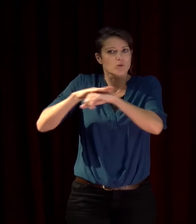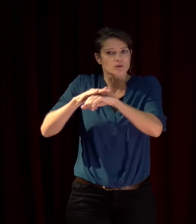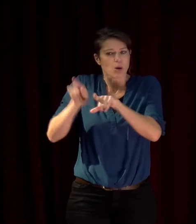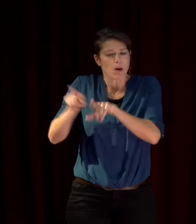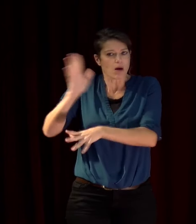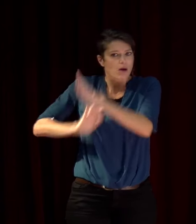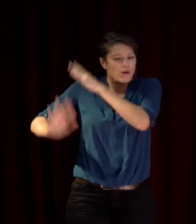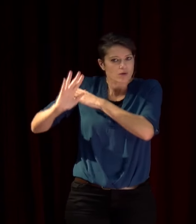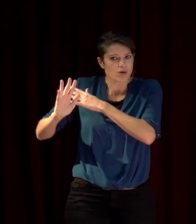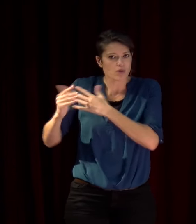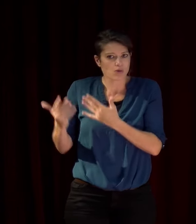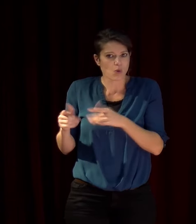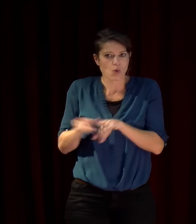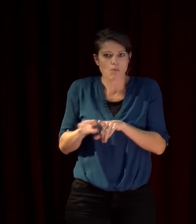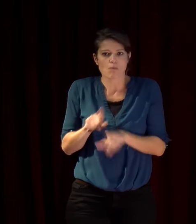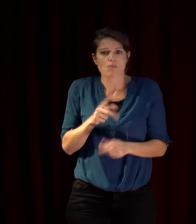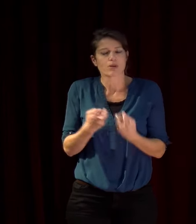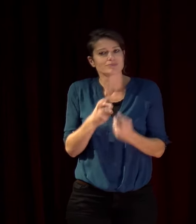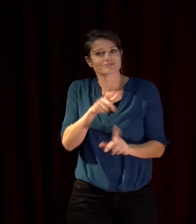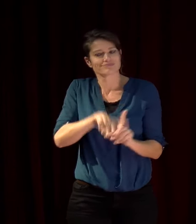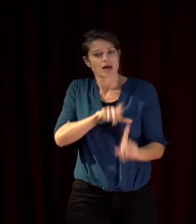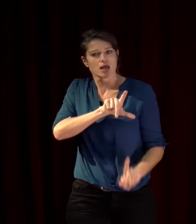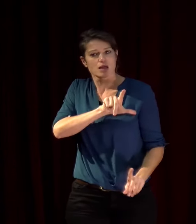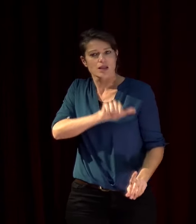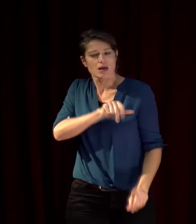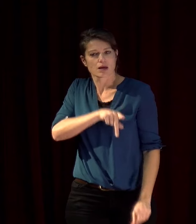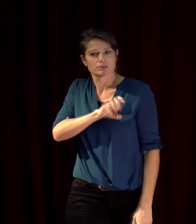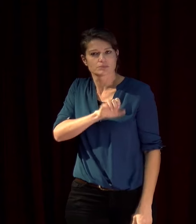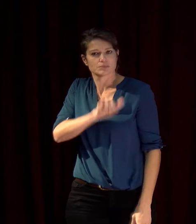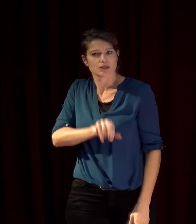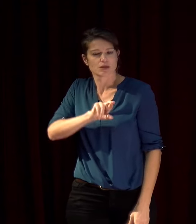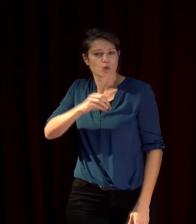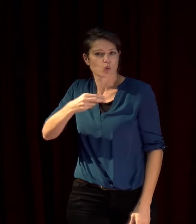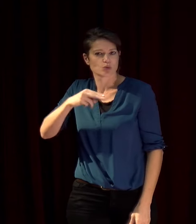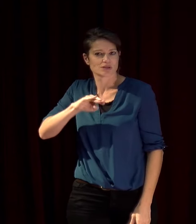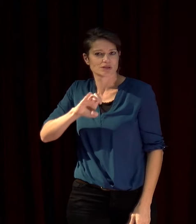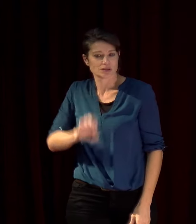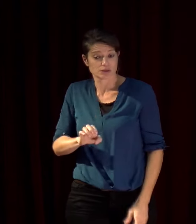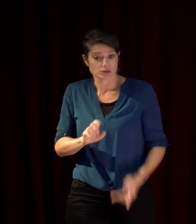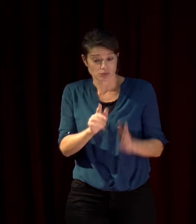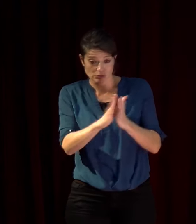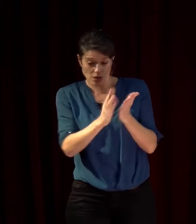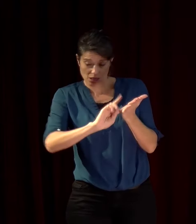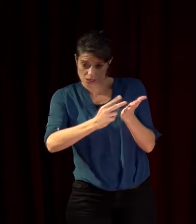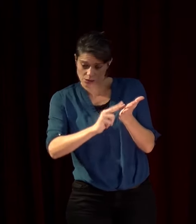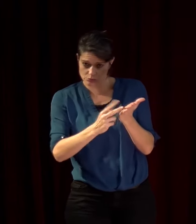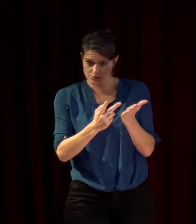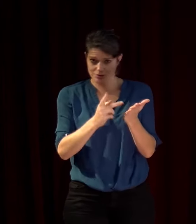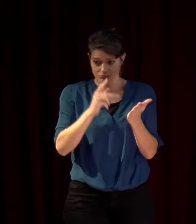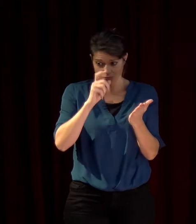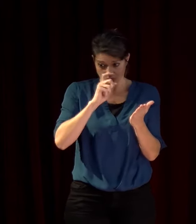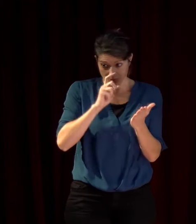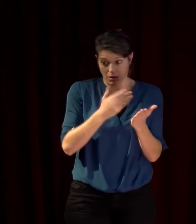etc ou comme l'Aperoni qui a traduit en arabe l'arabe ce savant